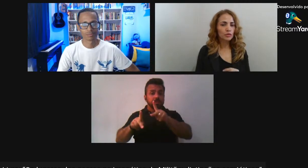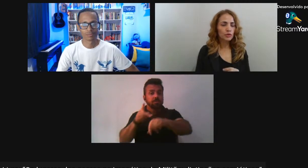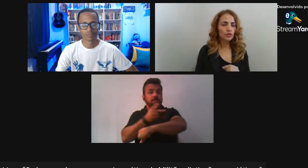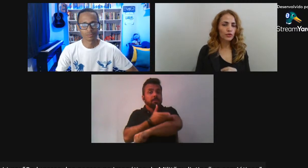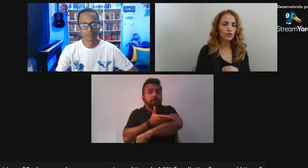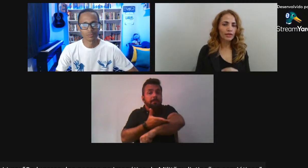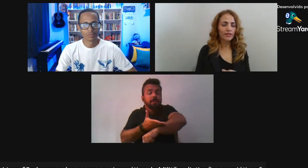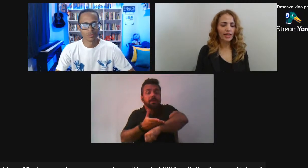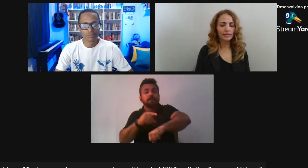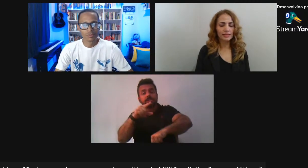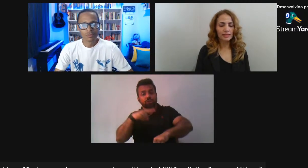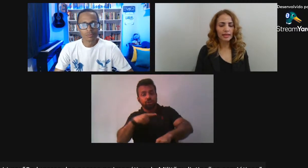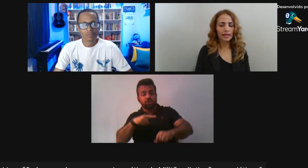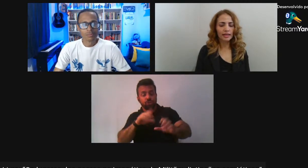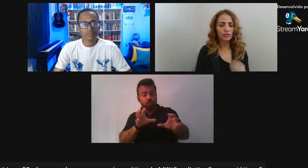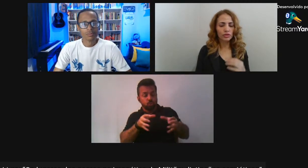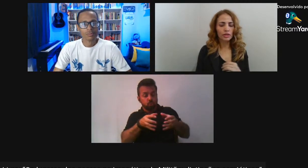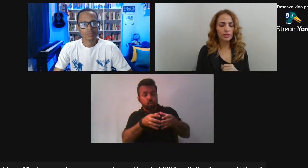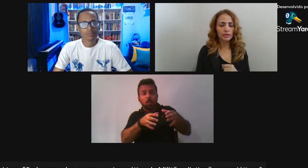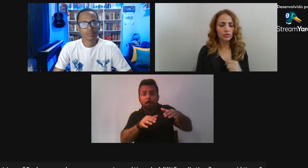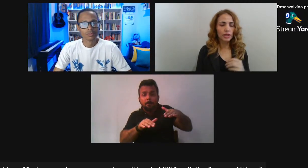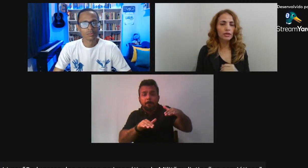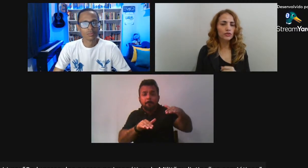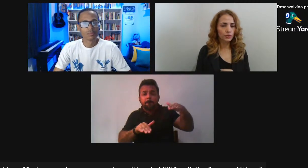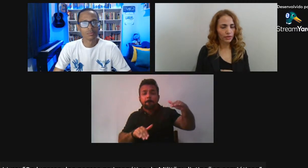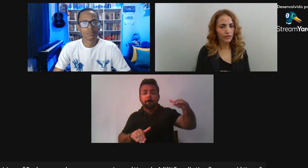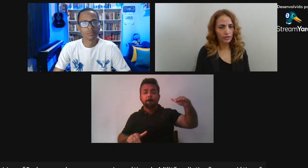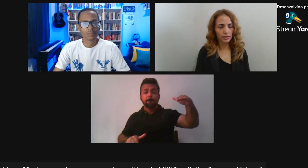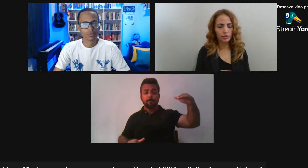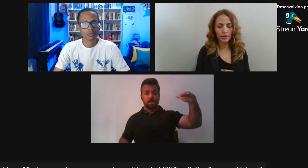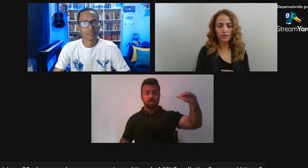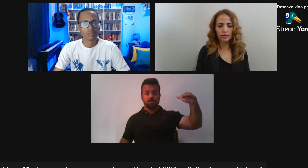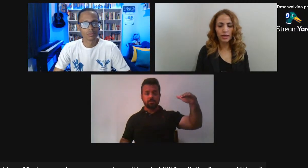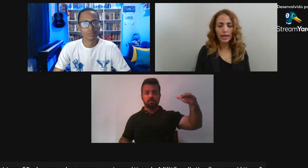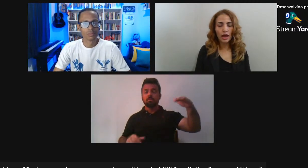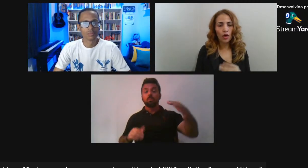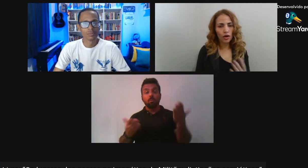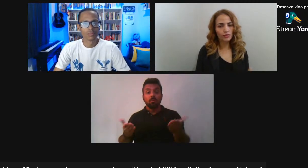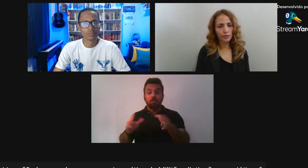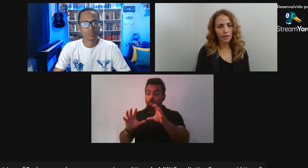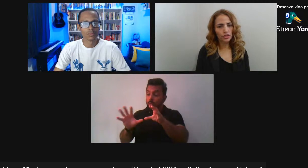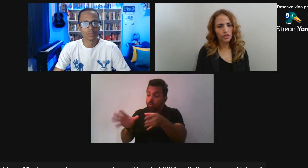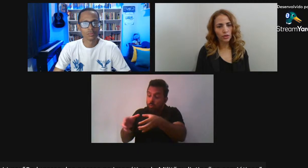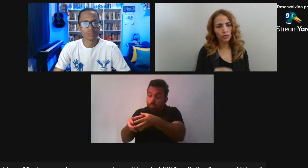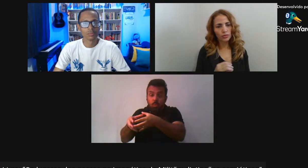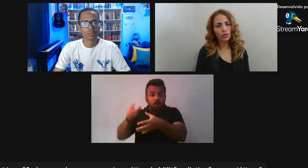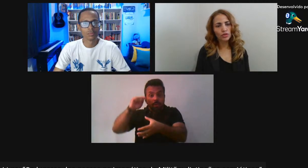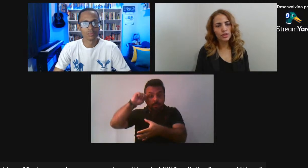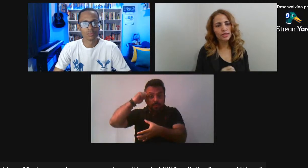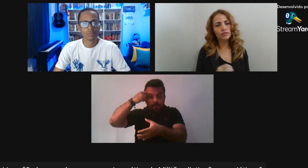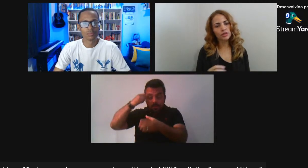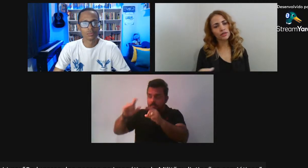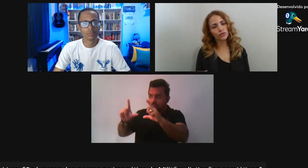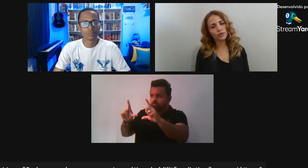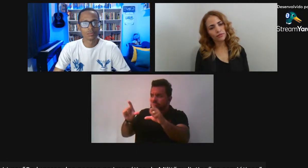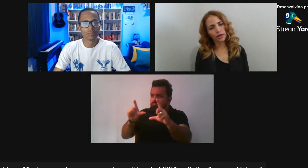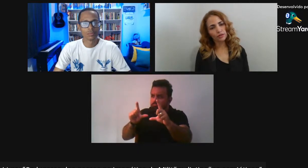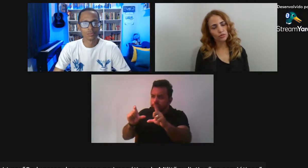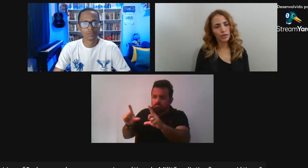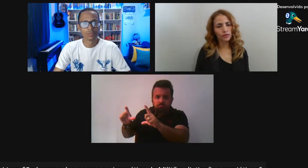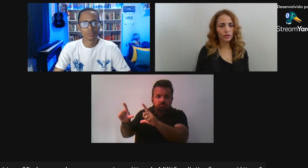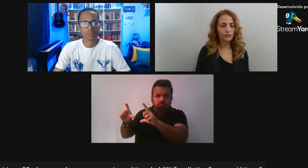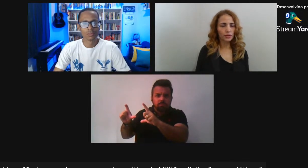Então essas pessoas fotografadas Os negros fotografados Nesse período Obviamente tinham condição De ser